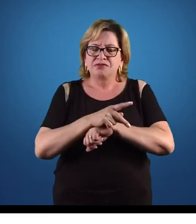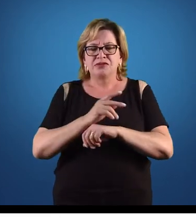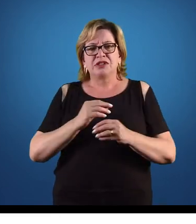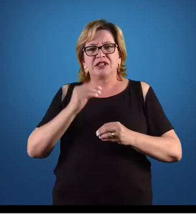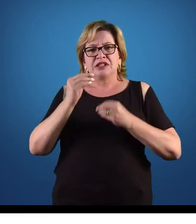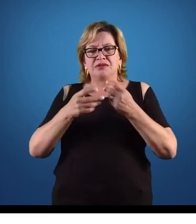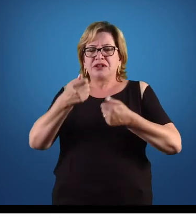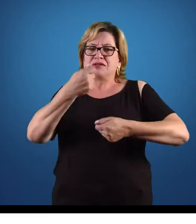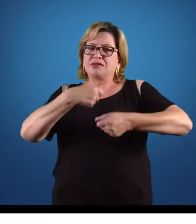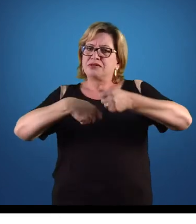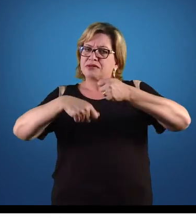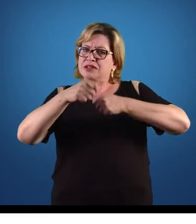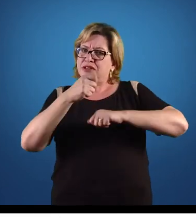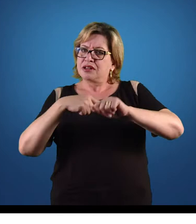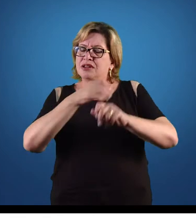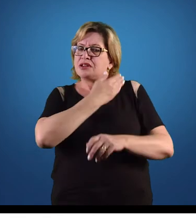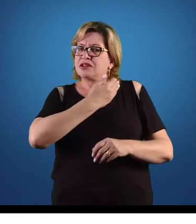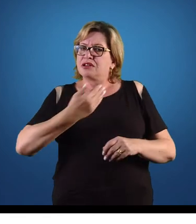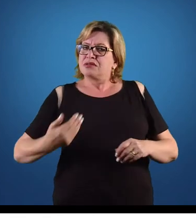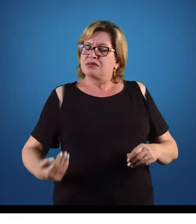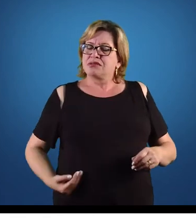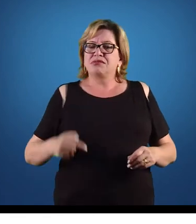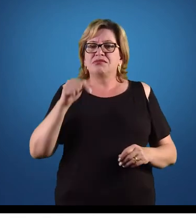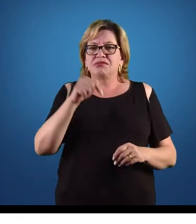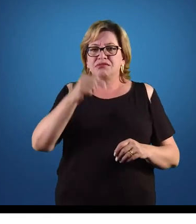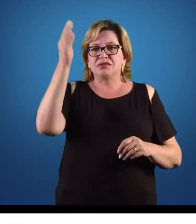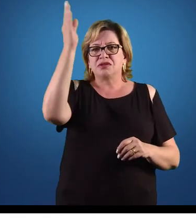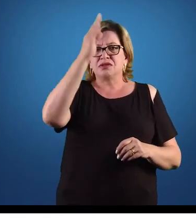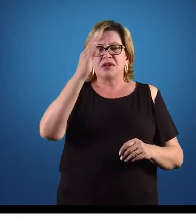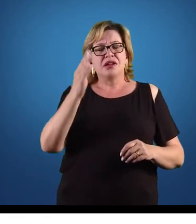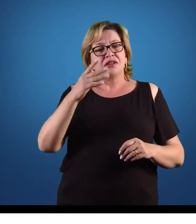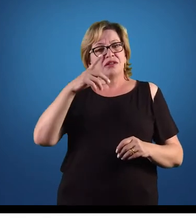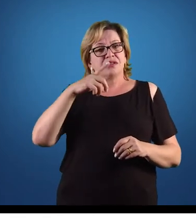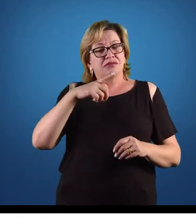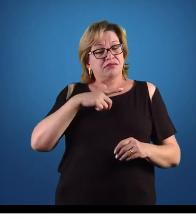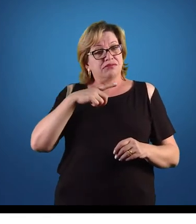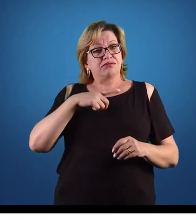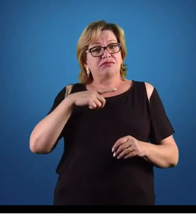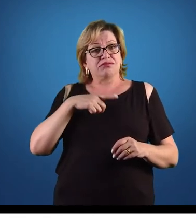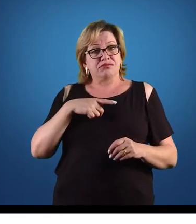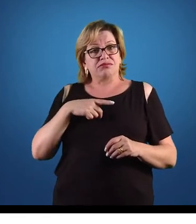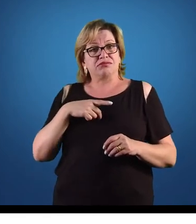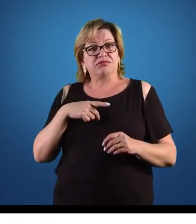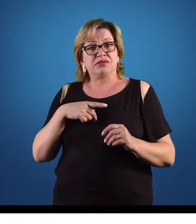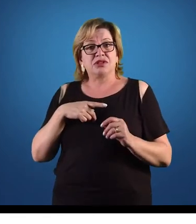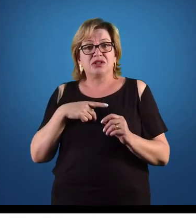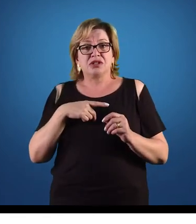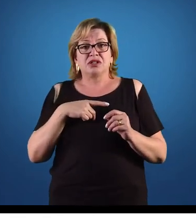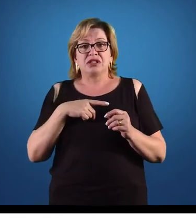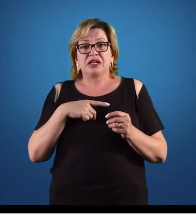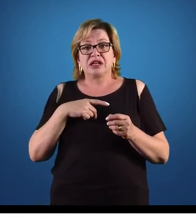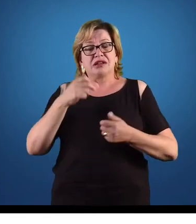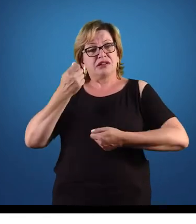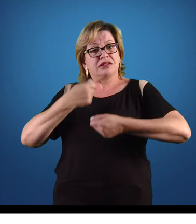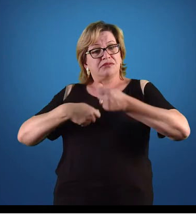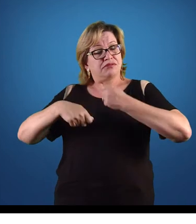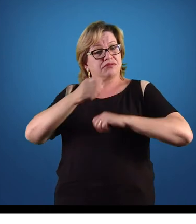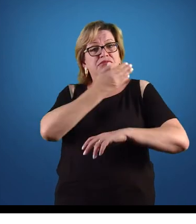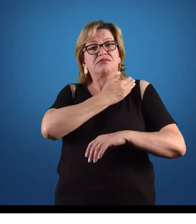administradores públicos do país, que compõem as administrações